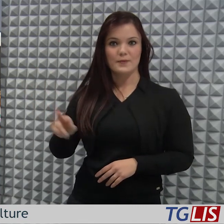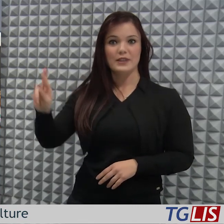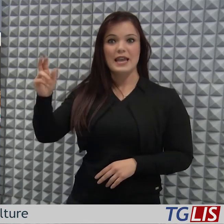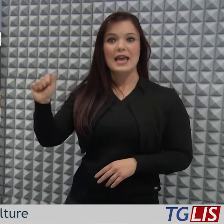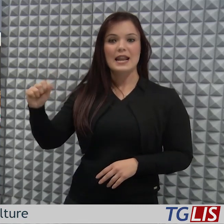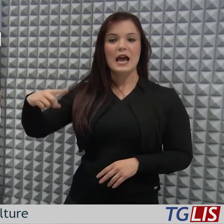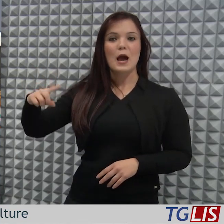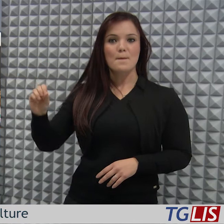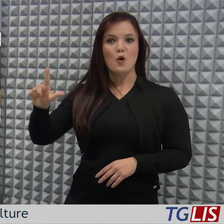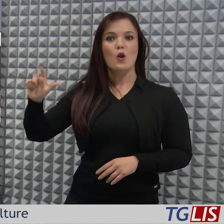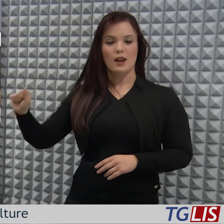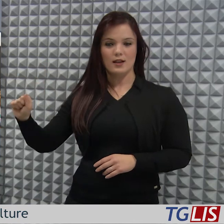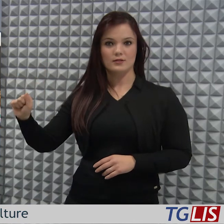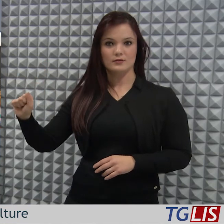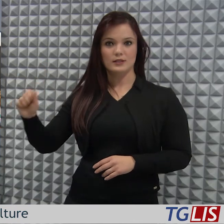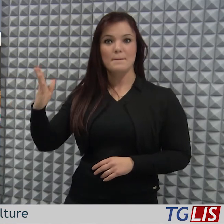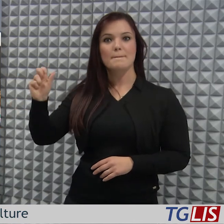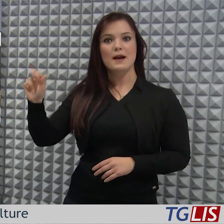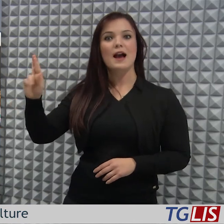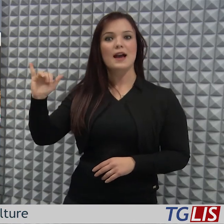Rapolla, Barile,